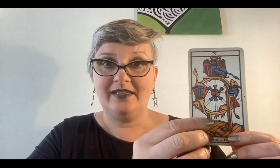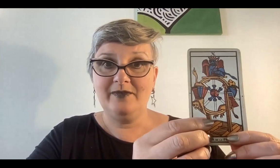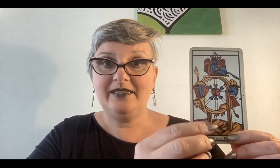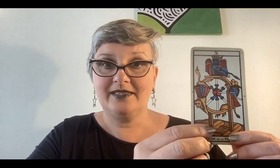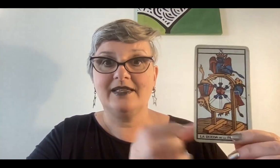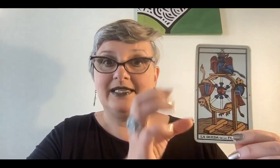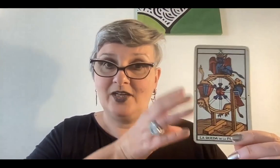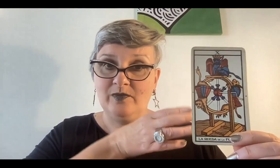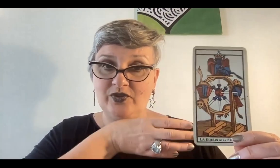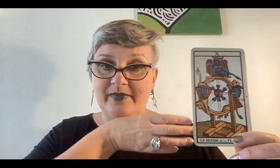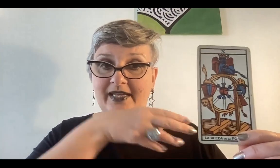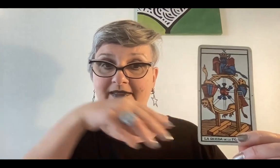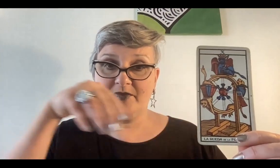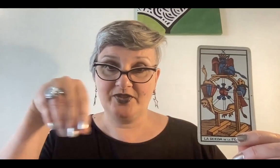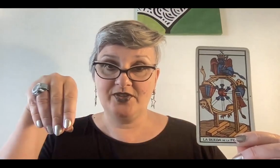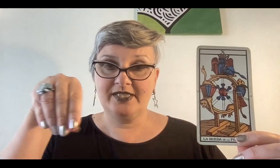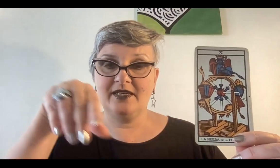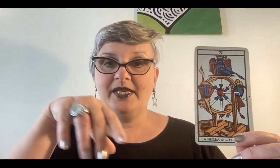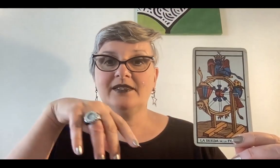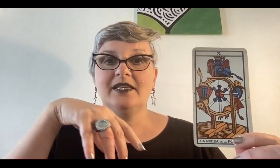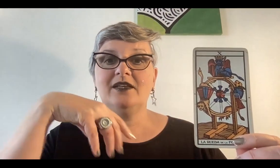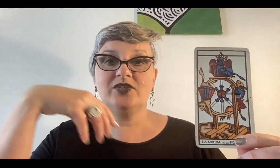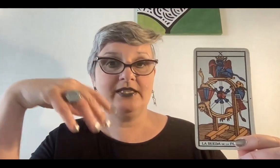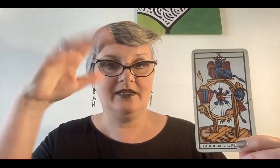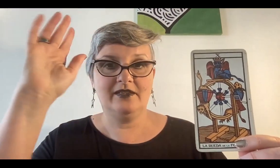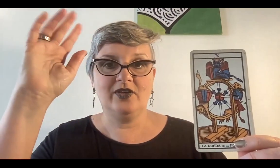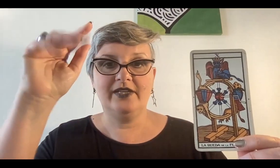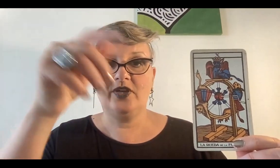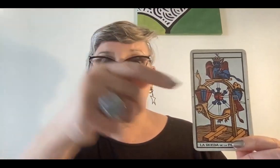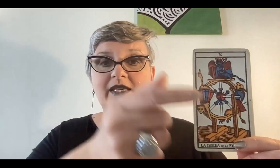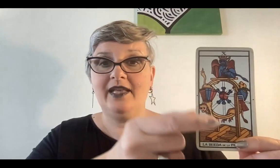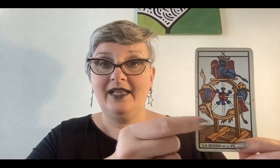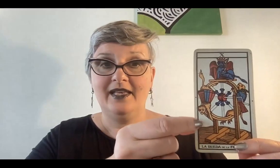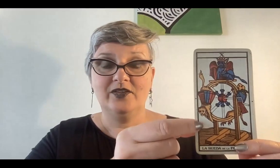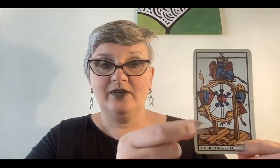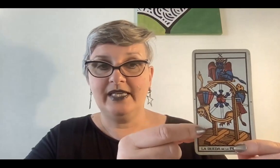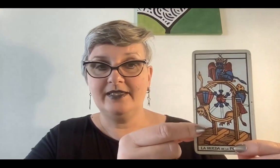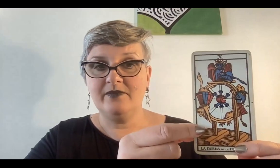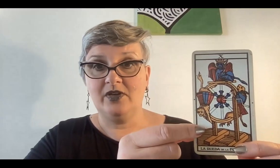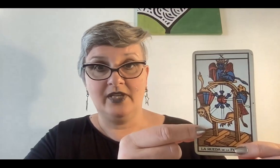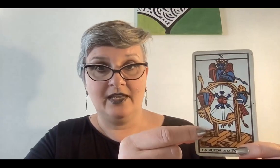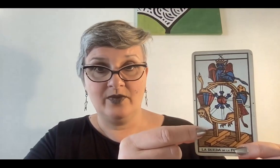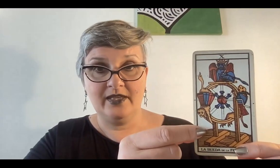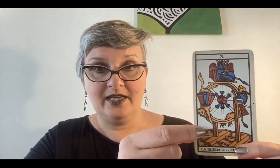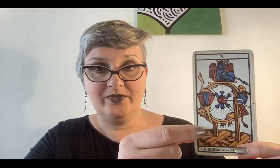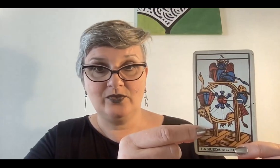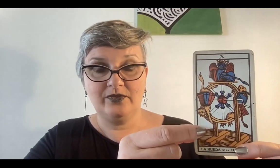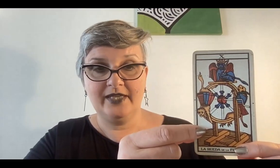alquimistas, así como toman este proceso que sabían ya de los celtas y de toda la historia de la humanidad, toman el símbolo de la rueda de la fortuna,